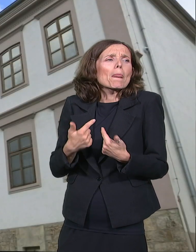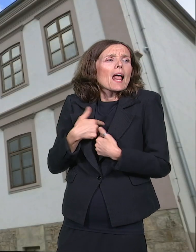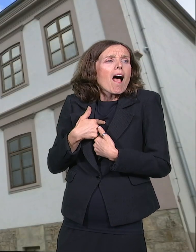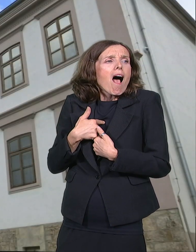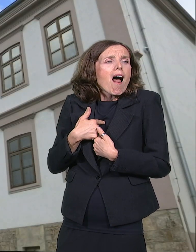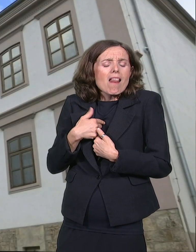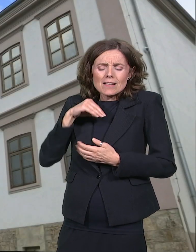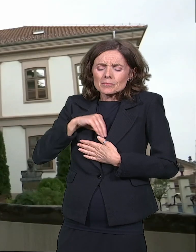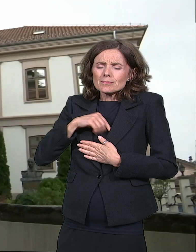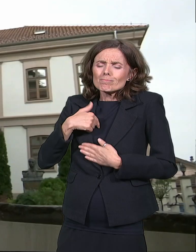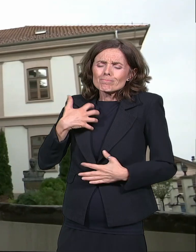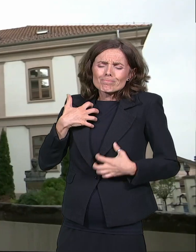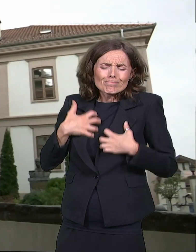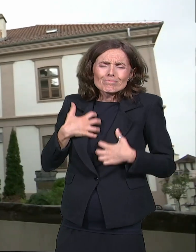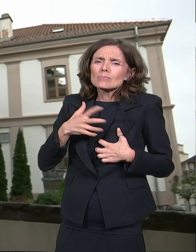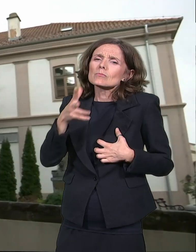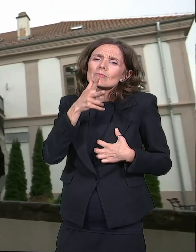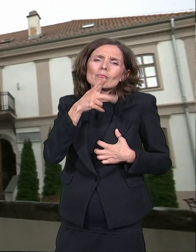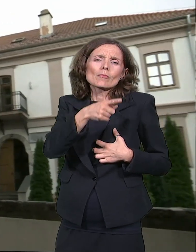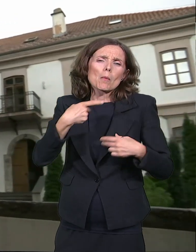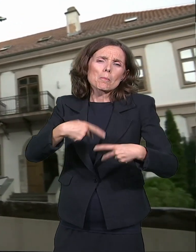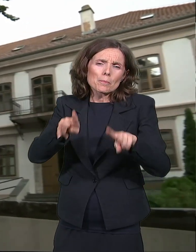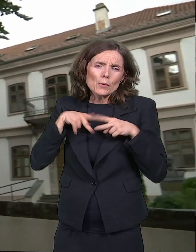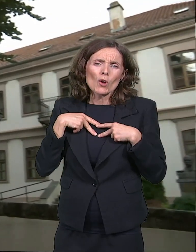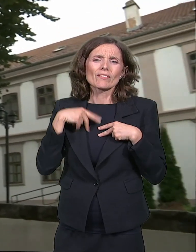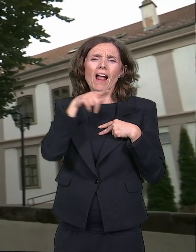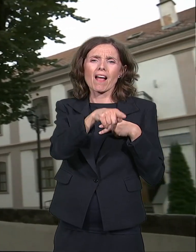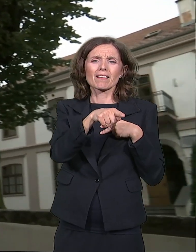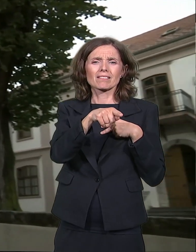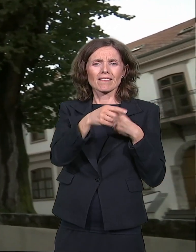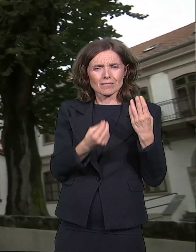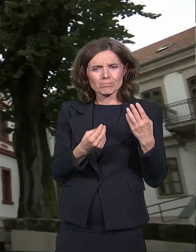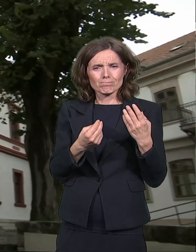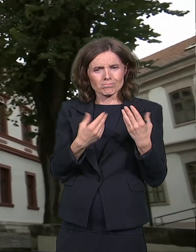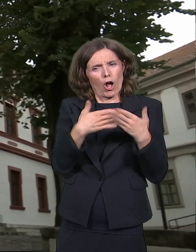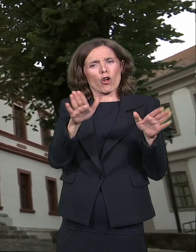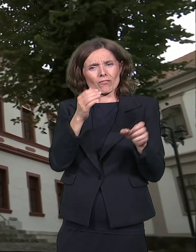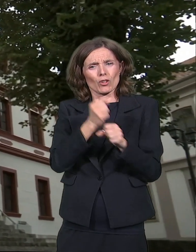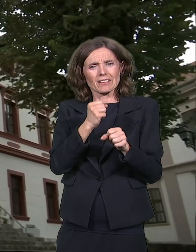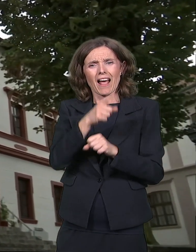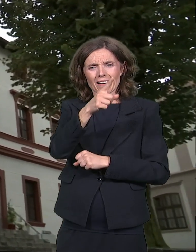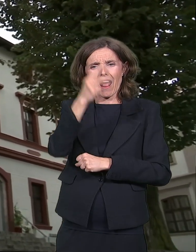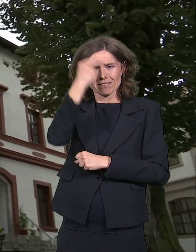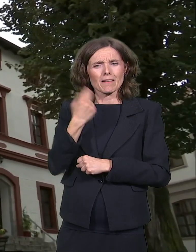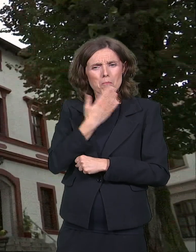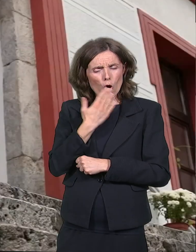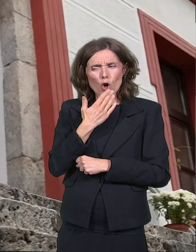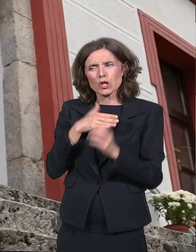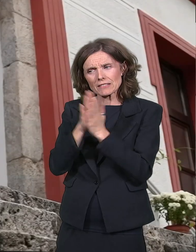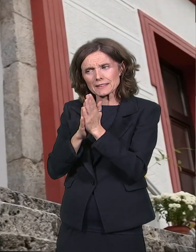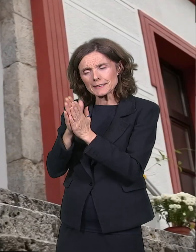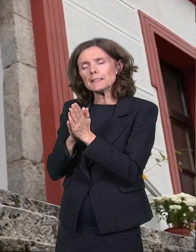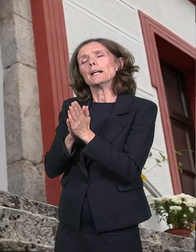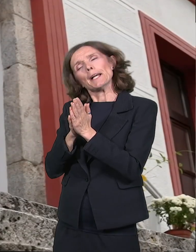toliko želju i zamolio sam i drugi su me episkopi podržali, da pokušamo i pokušali smo i onda je